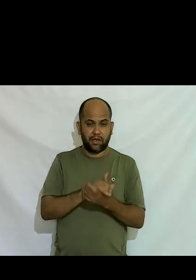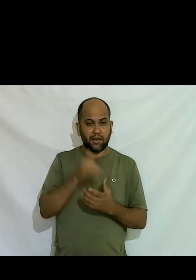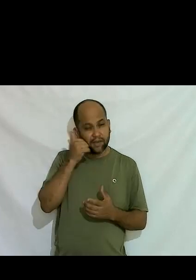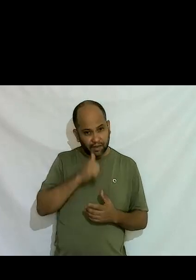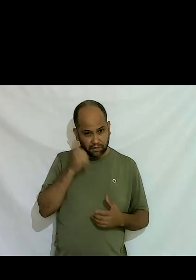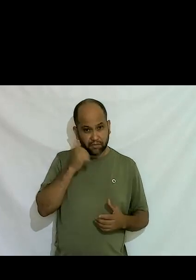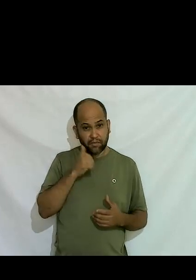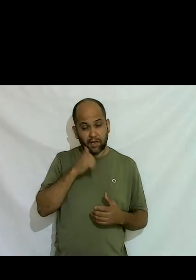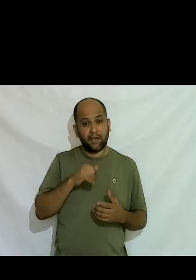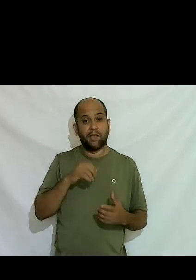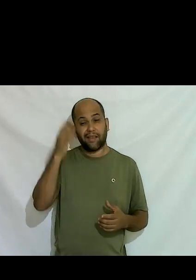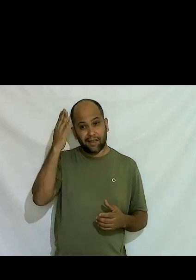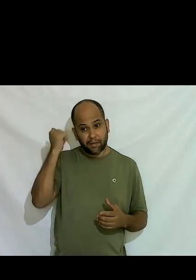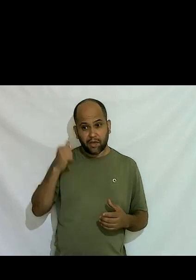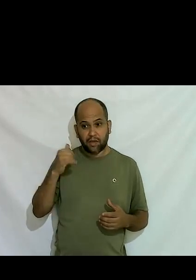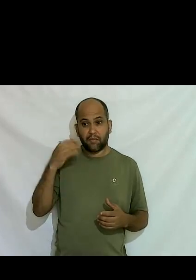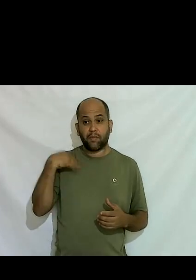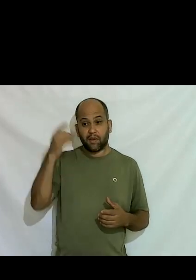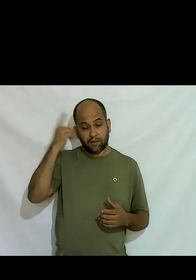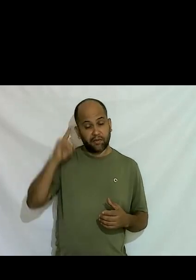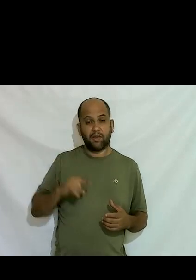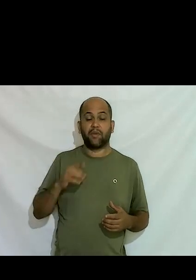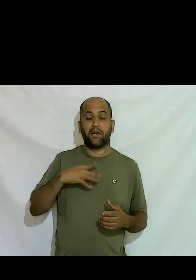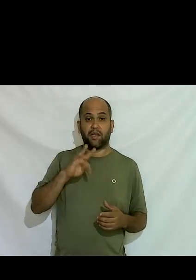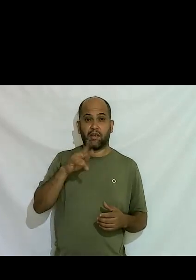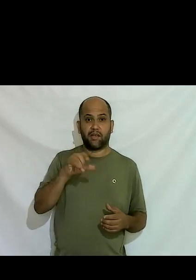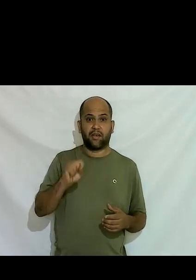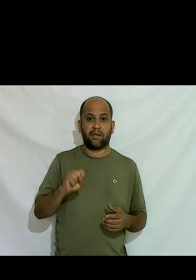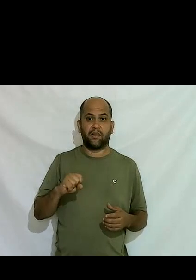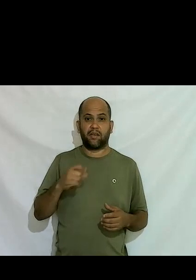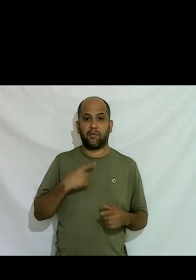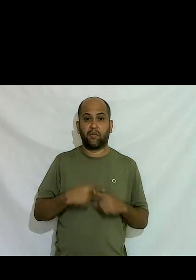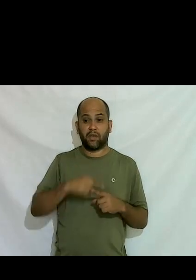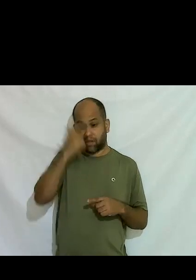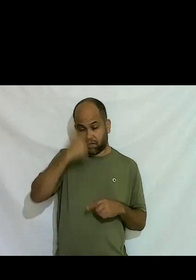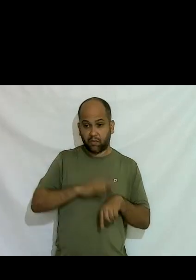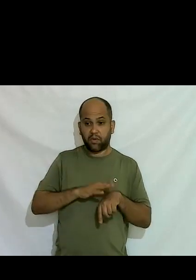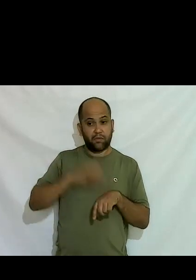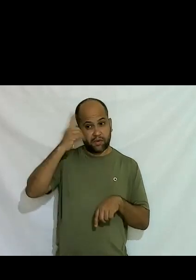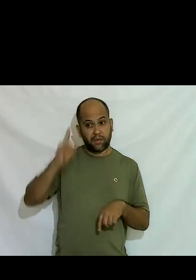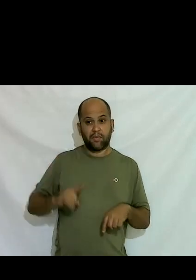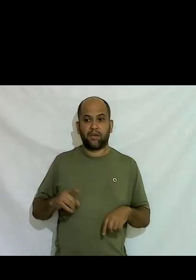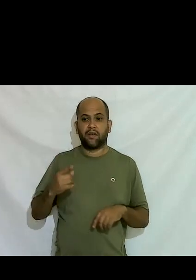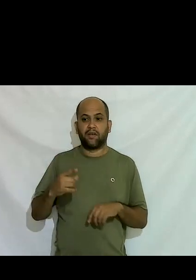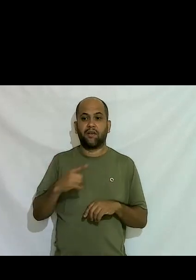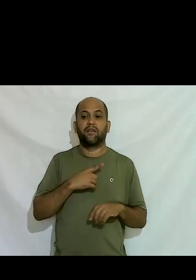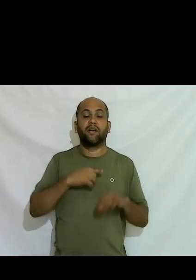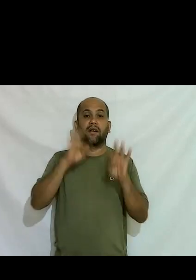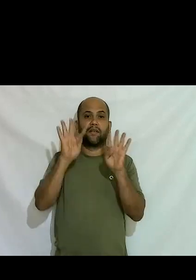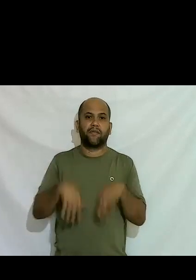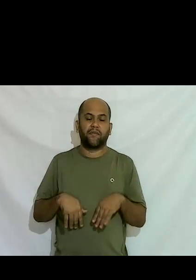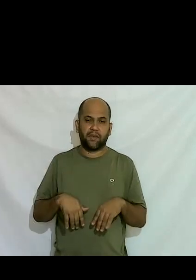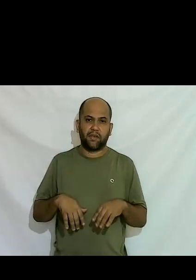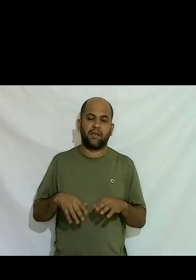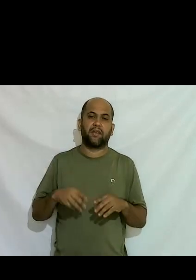mas não sabia que eu era trans porque nem eu ainda não sabia não havia informação né já tinha acabado o regime militar né